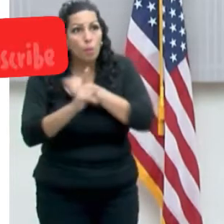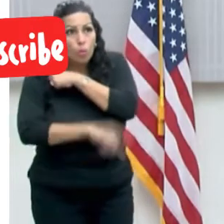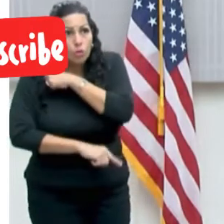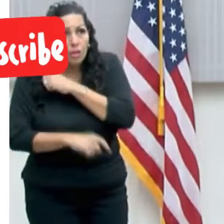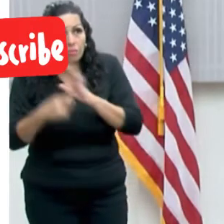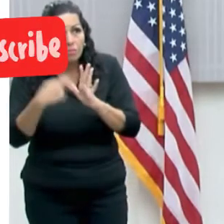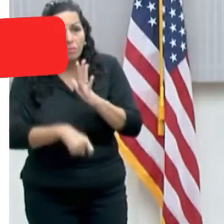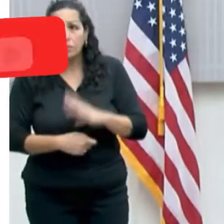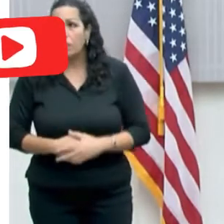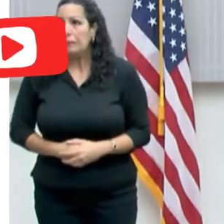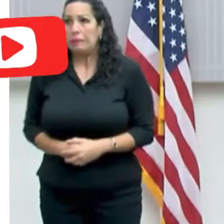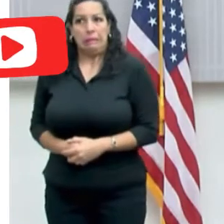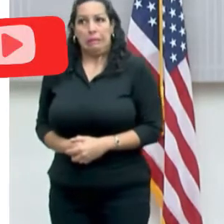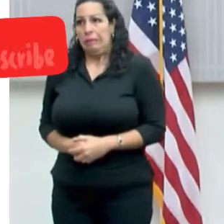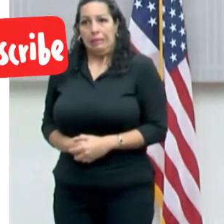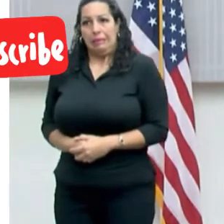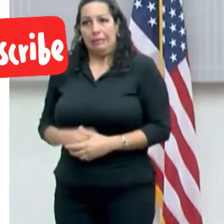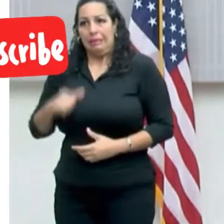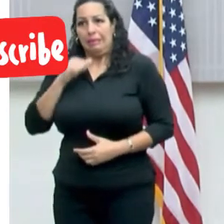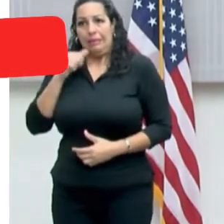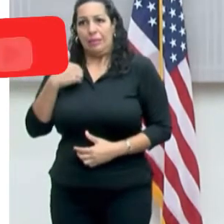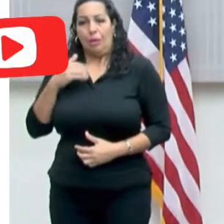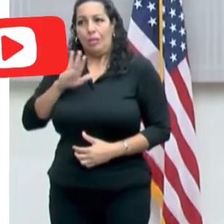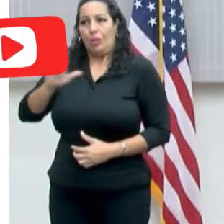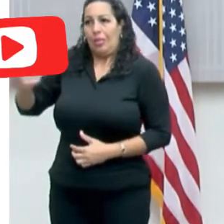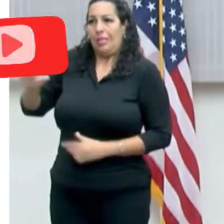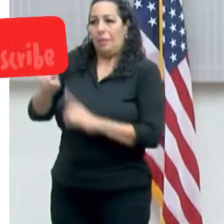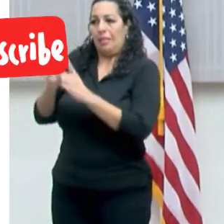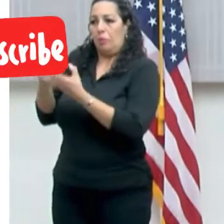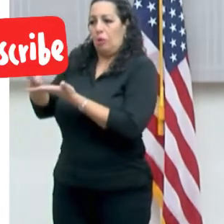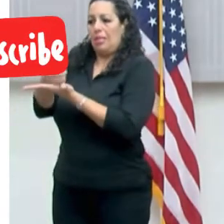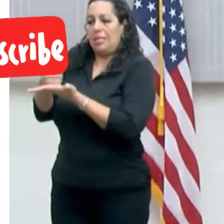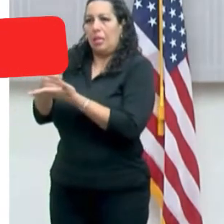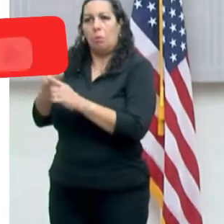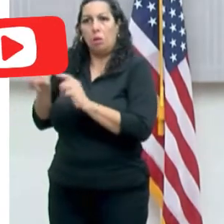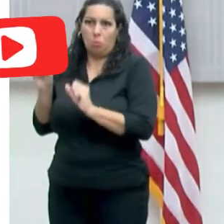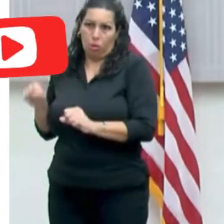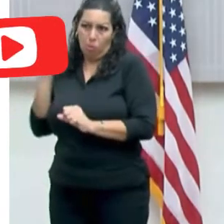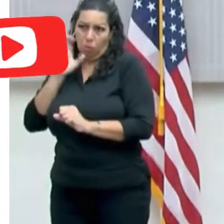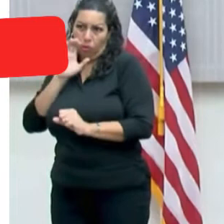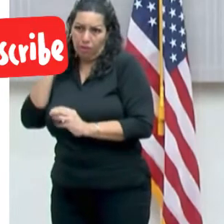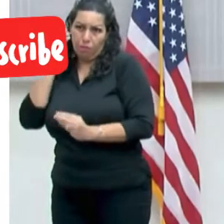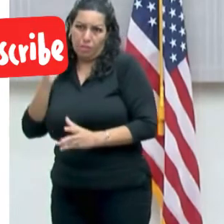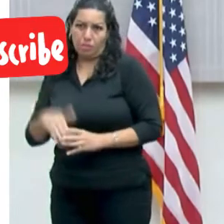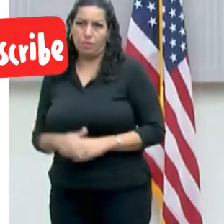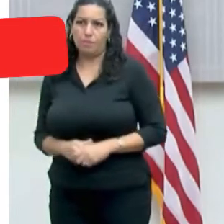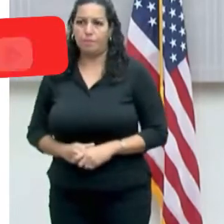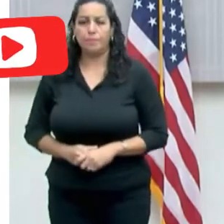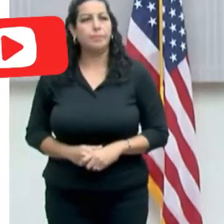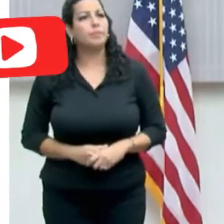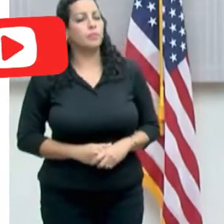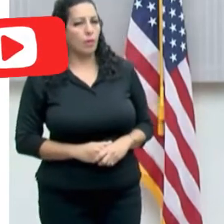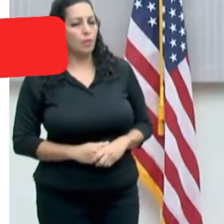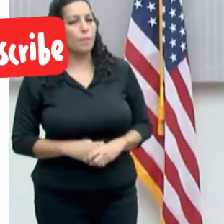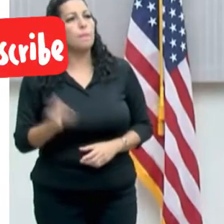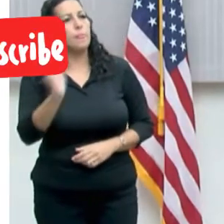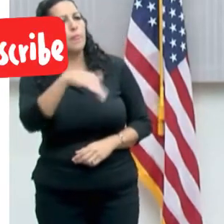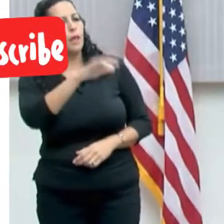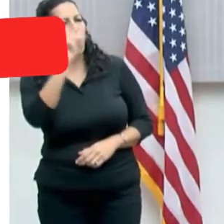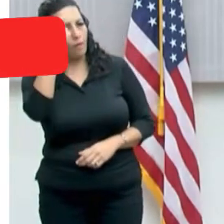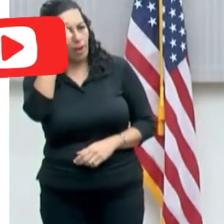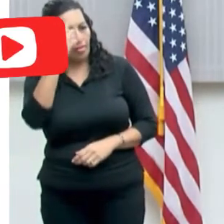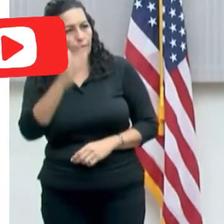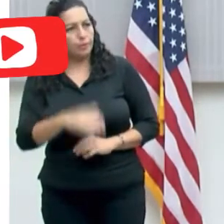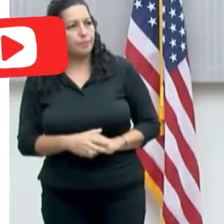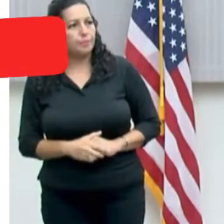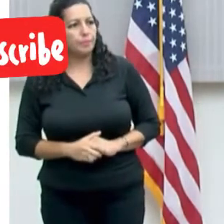Multas, la cantidad de multas no las tengo porque eso va directamente al Departamento de Hacienda, pero te puedo conseguir las multas. Para el gobernador,